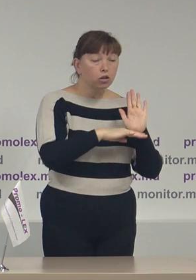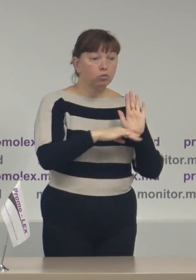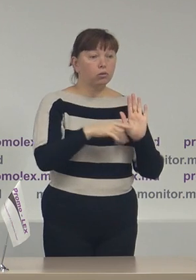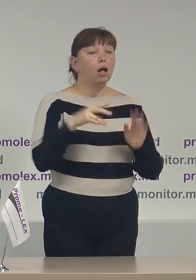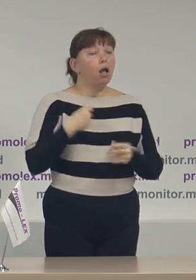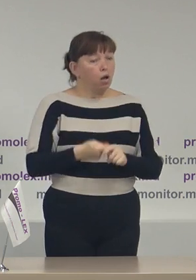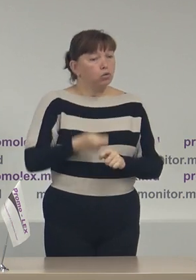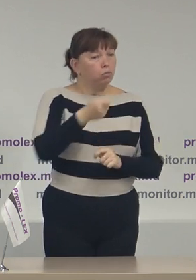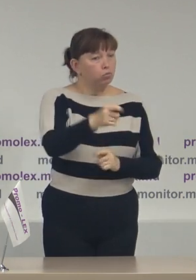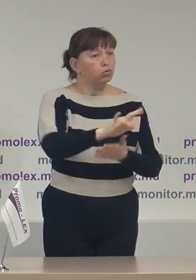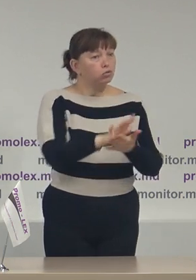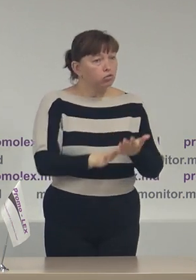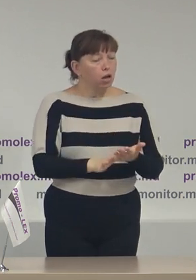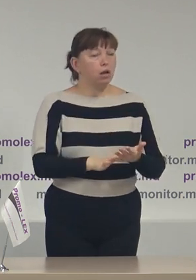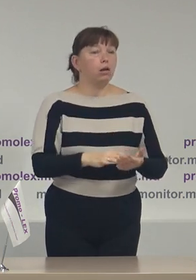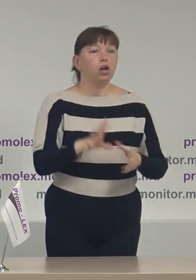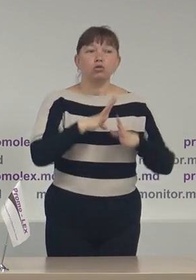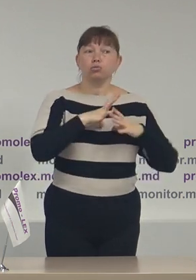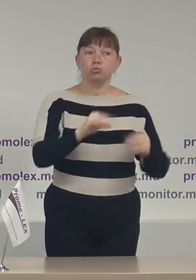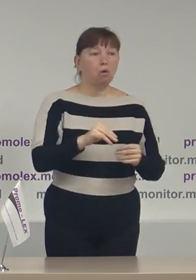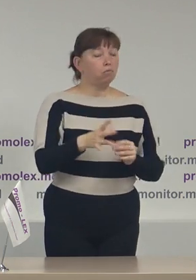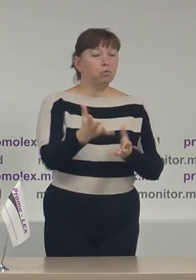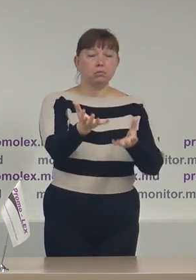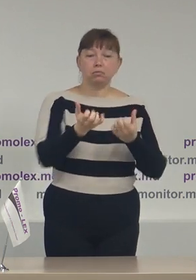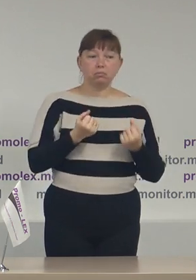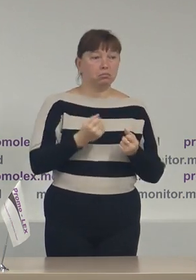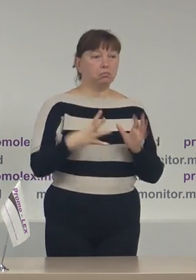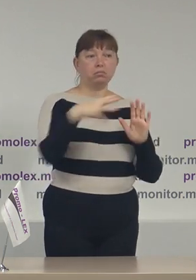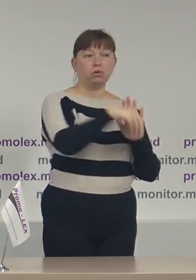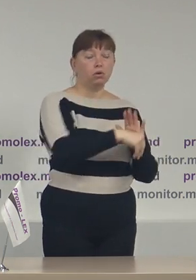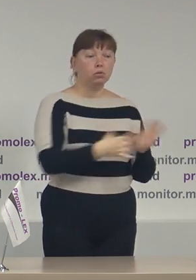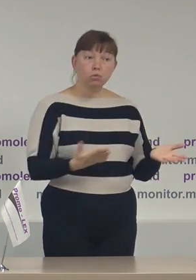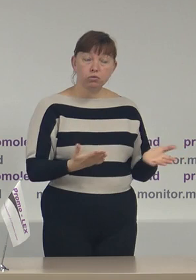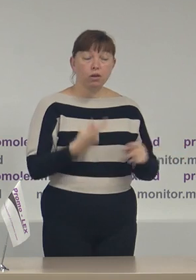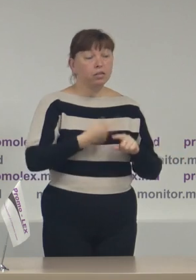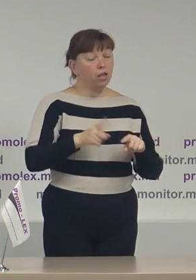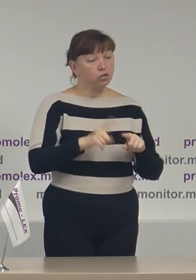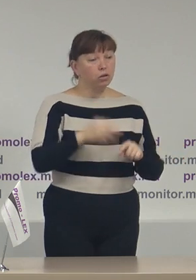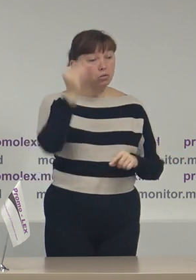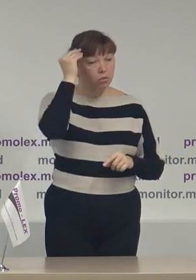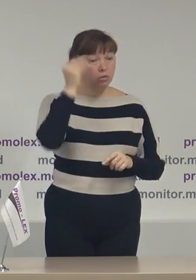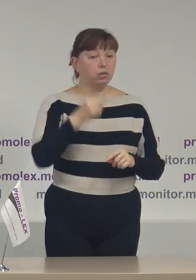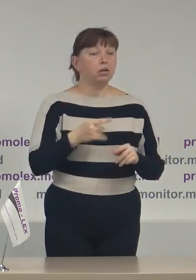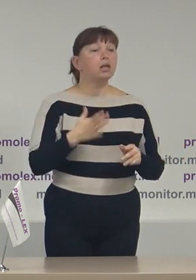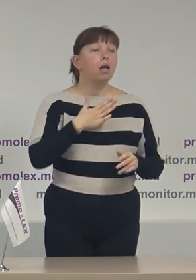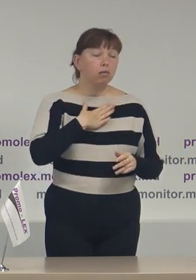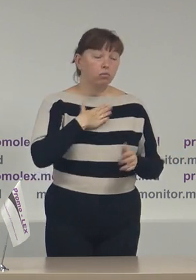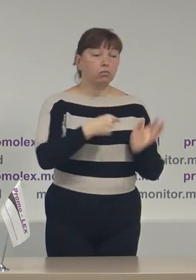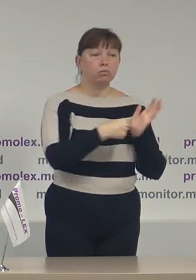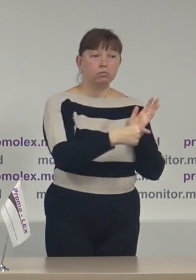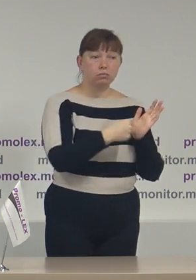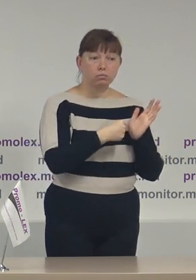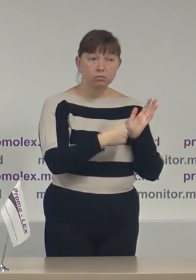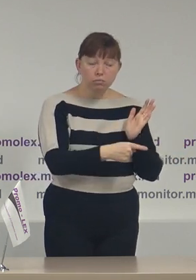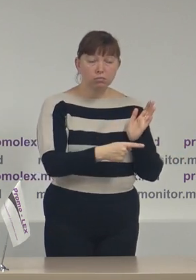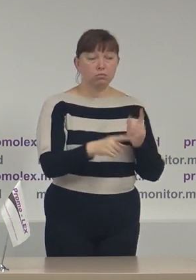au depus cereri chiar și ei nu au fost luați în calcul. Din acest considerient, suspiciunile noastre rezonabile